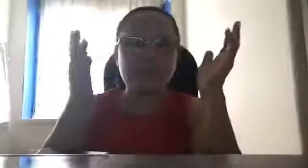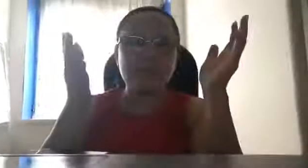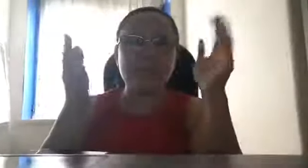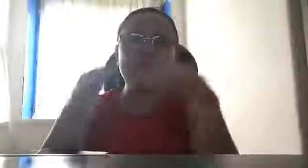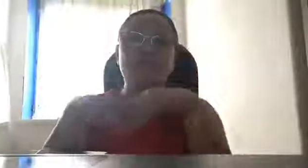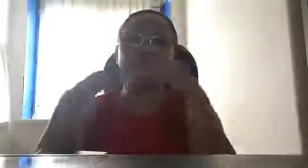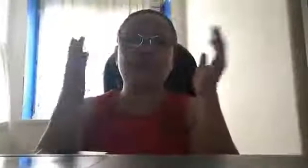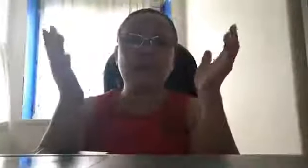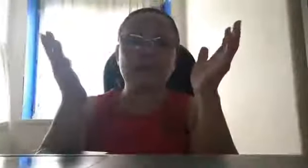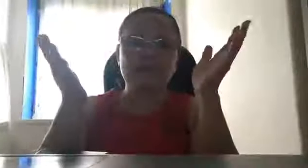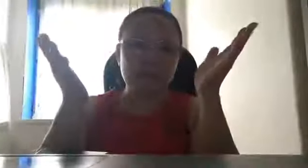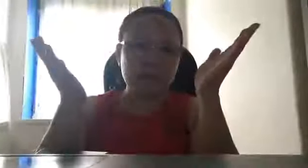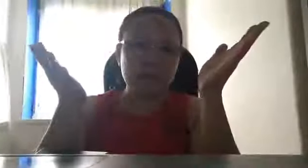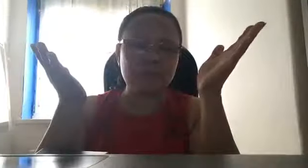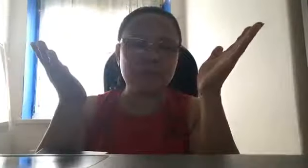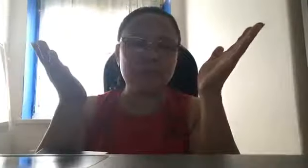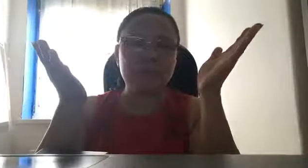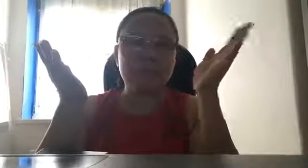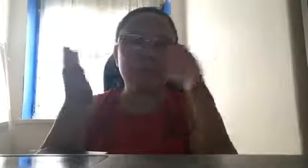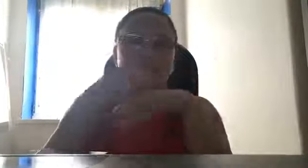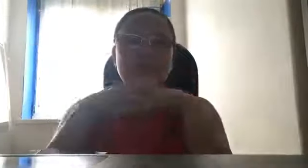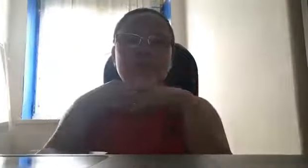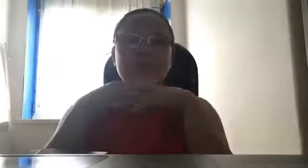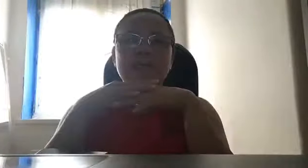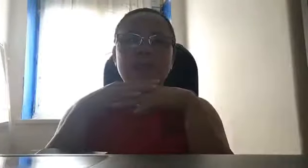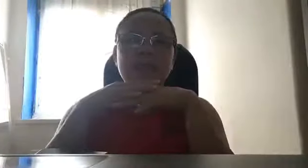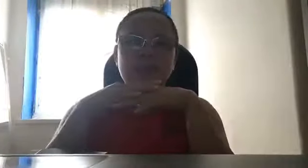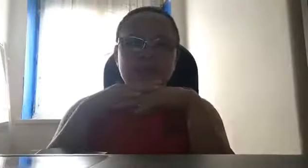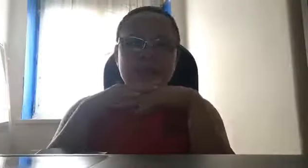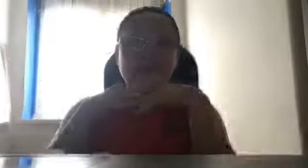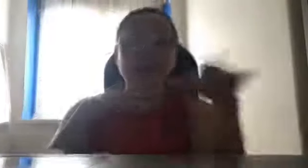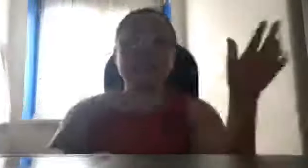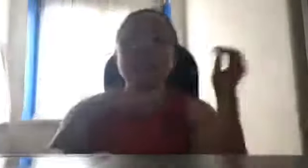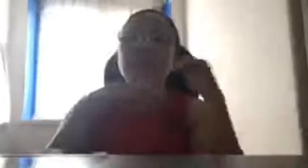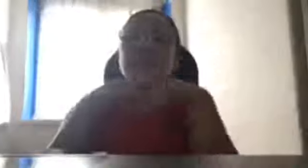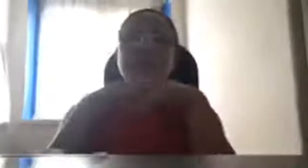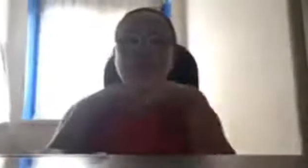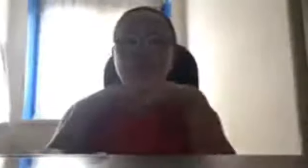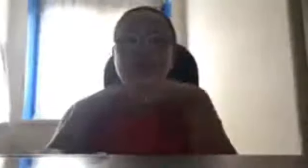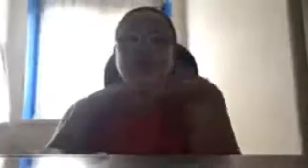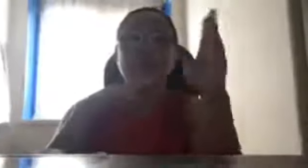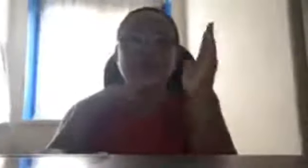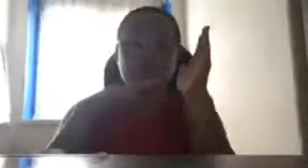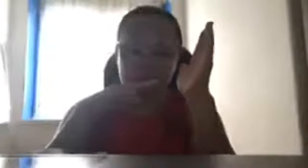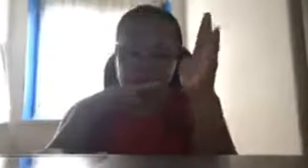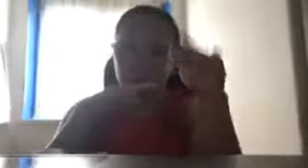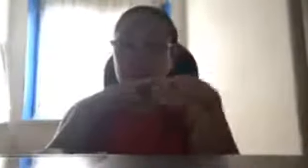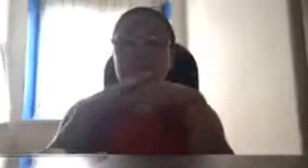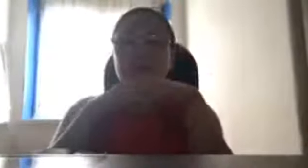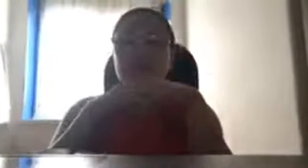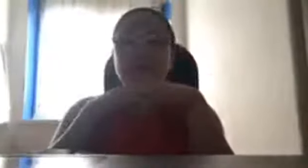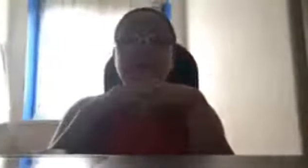pumatay, tuturoan kayong maging masamang mga anak sa inyong mga magulang, huwag na, huwag nyo po yan gagawin.